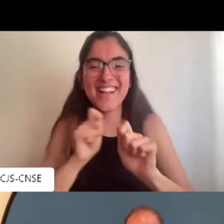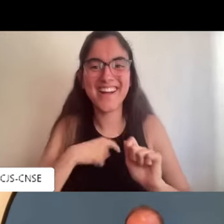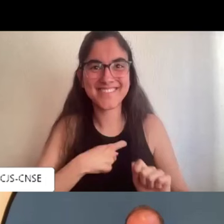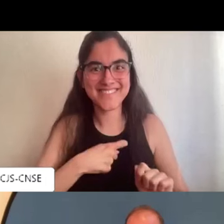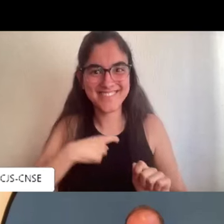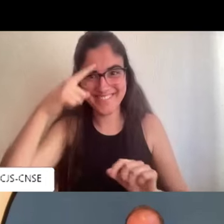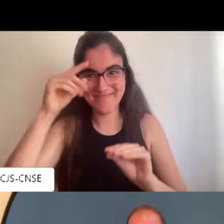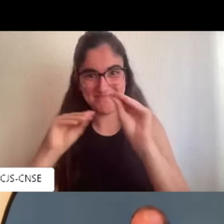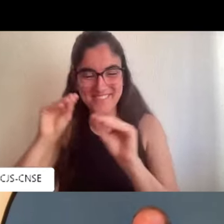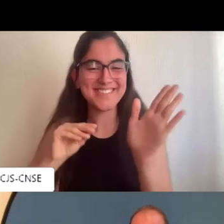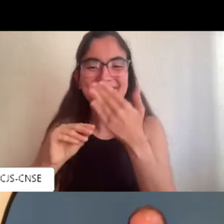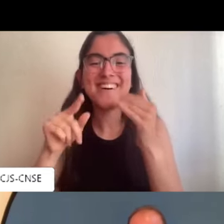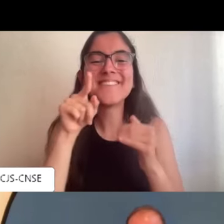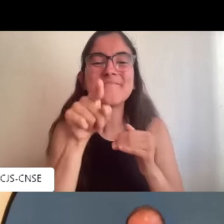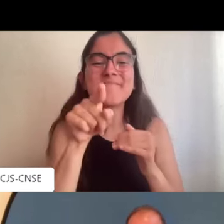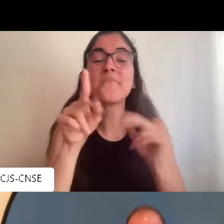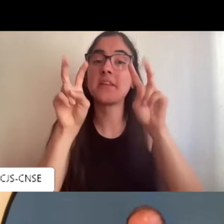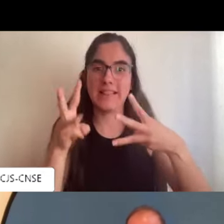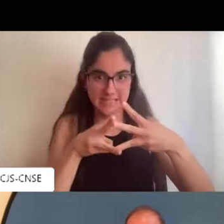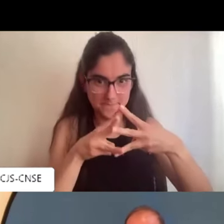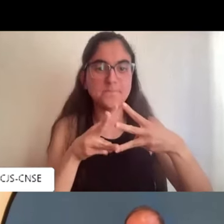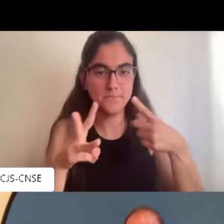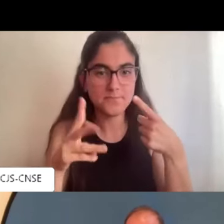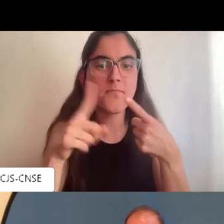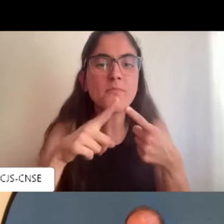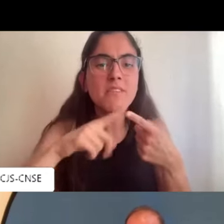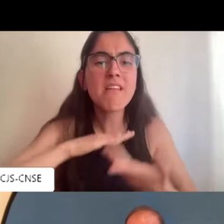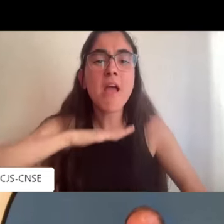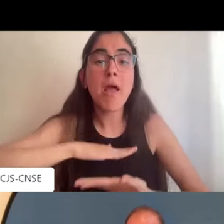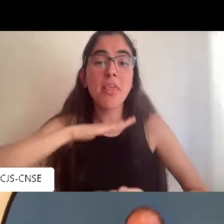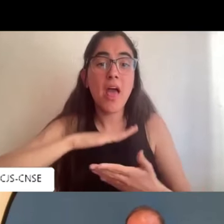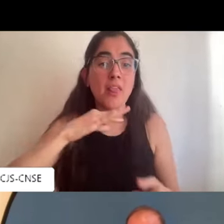preguntas, siento que me estás evaluando y me pongo hasta nerviosa. Pero nada, déjate.